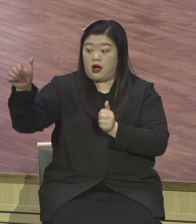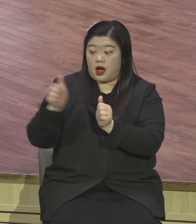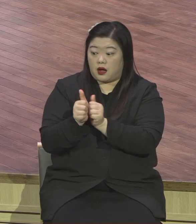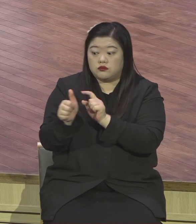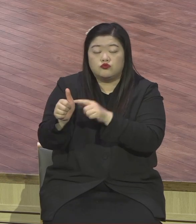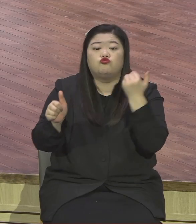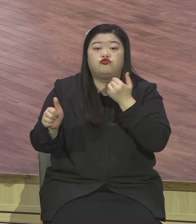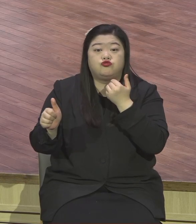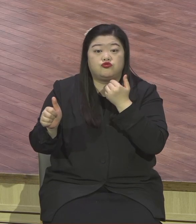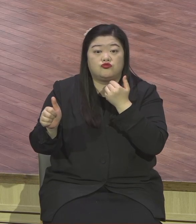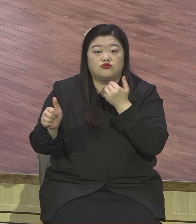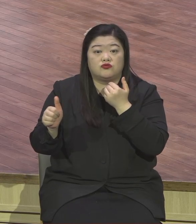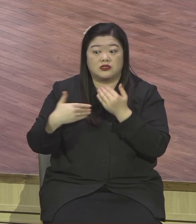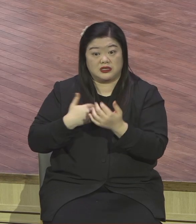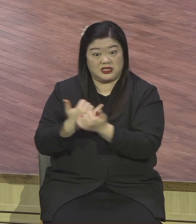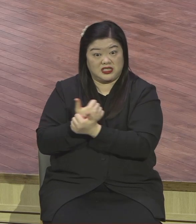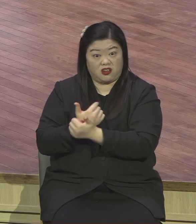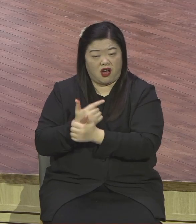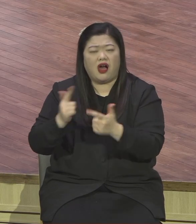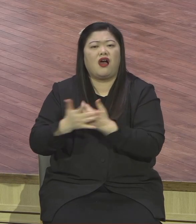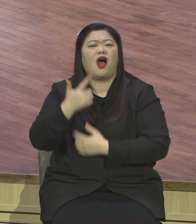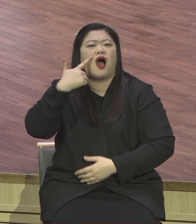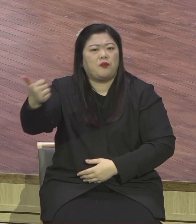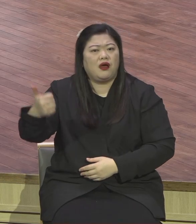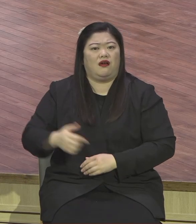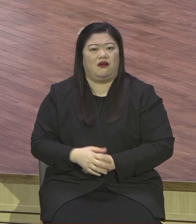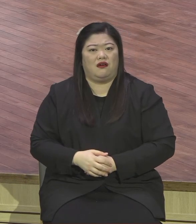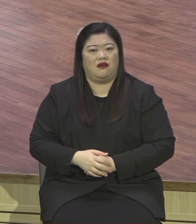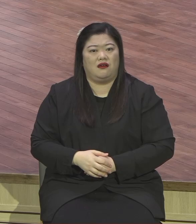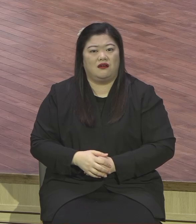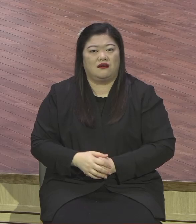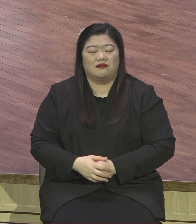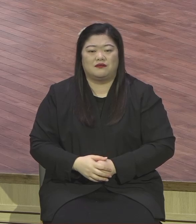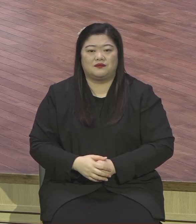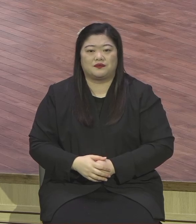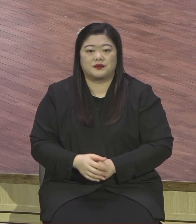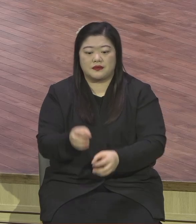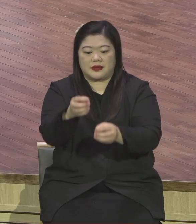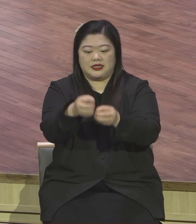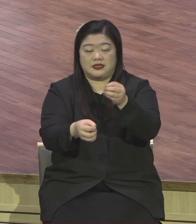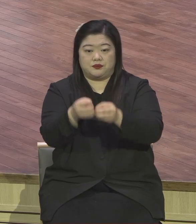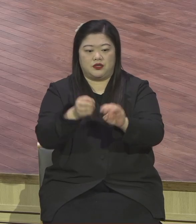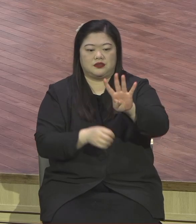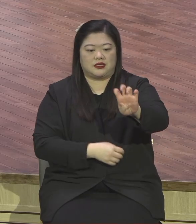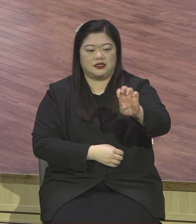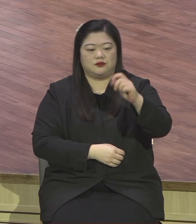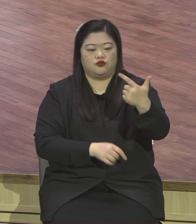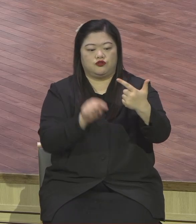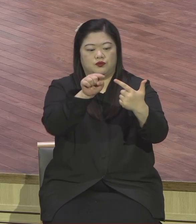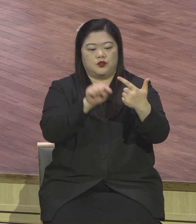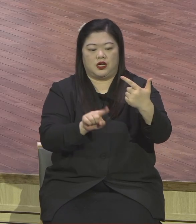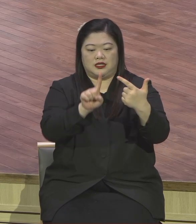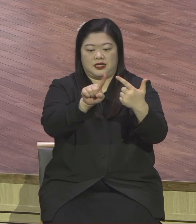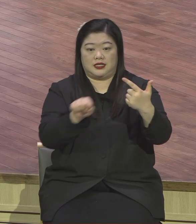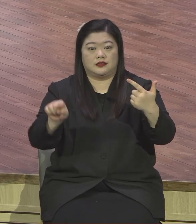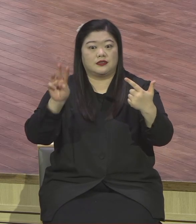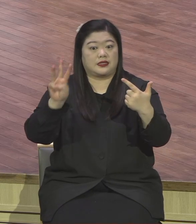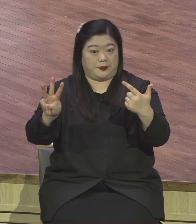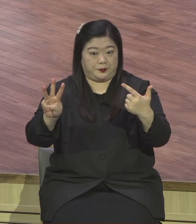아멘 10편 46편 1절로 3절로 보면 이 사실을 강조합니다. 하나님은